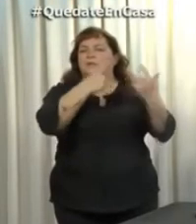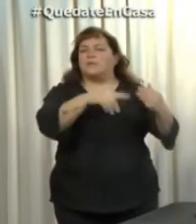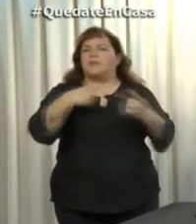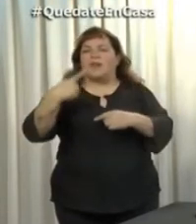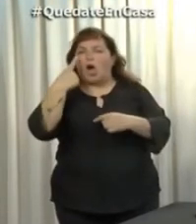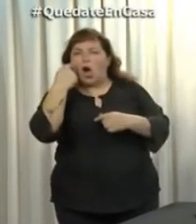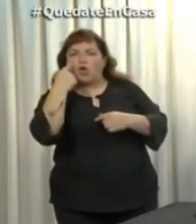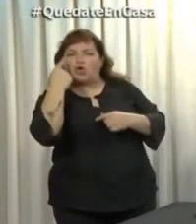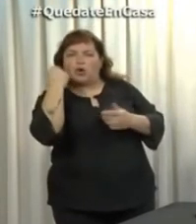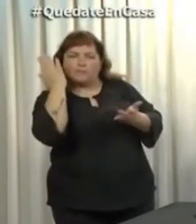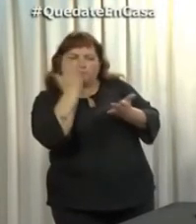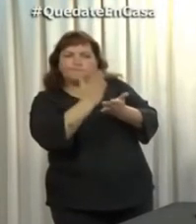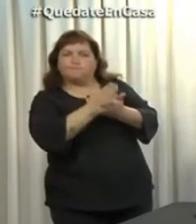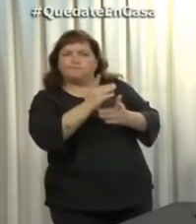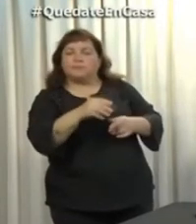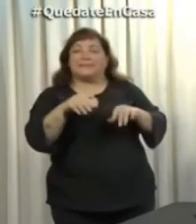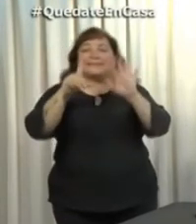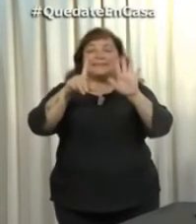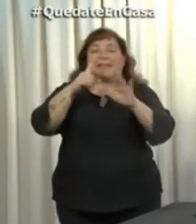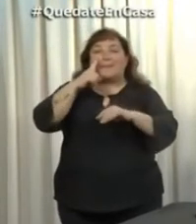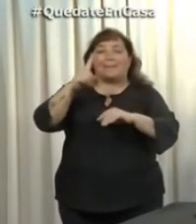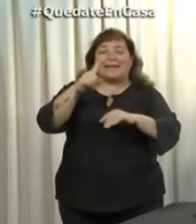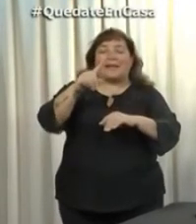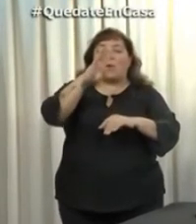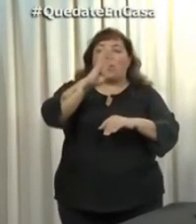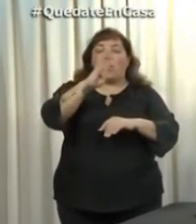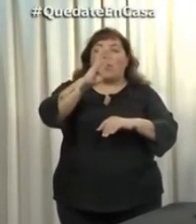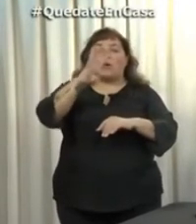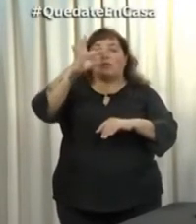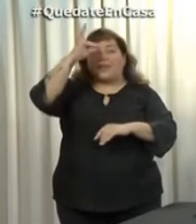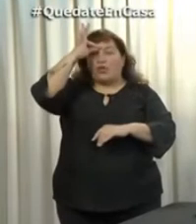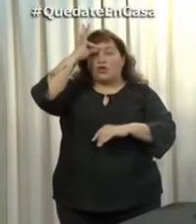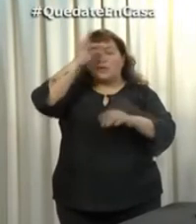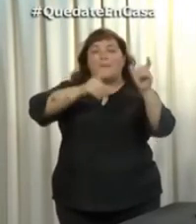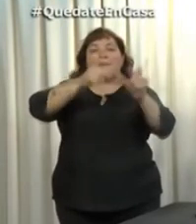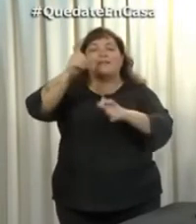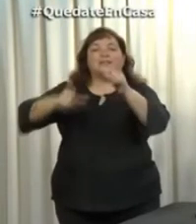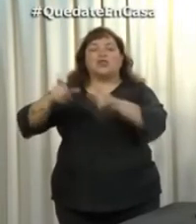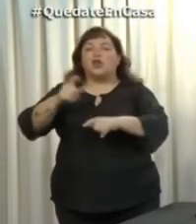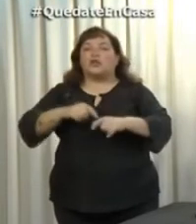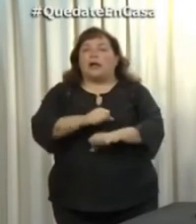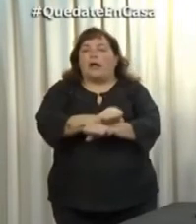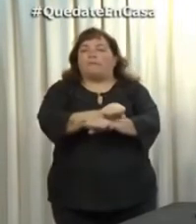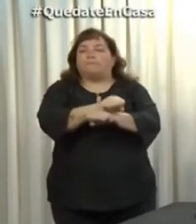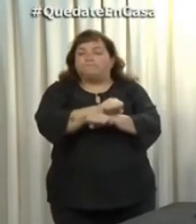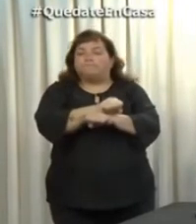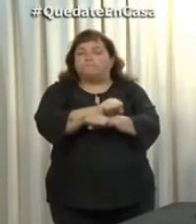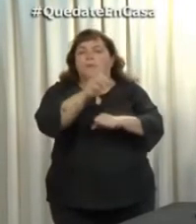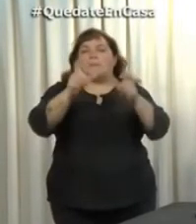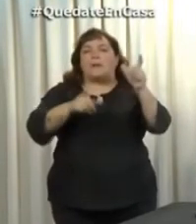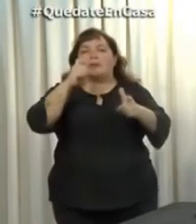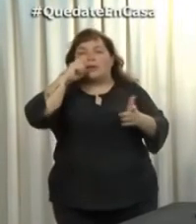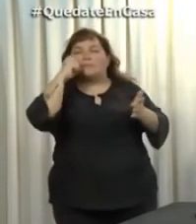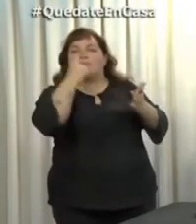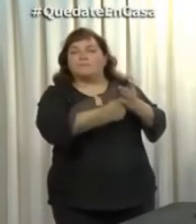y controles que hay que hacer. 7.412 personas demoradas hasta el día de la fecha. Es un número grande para